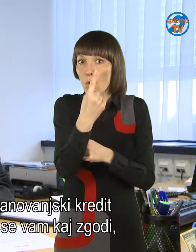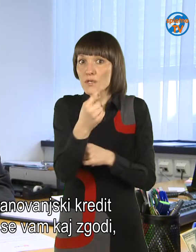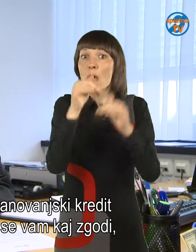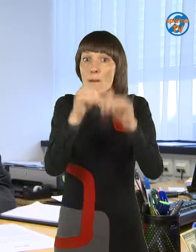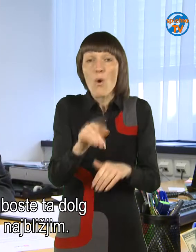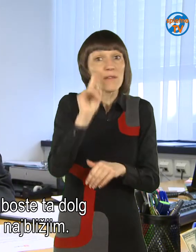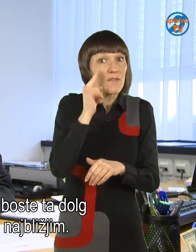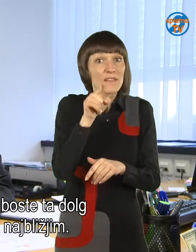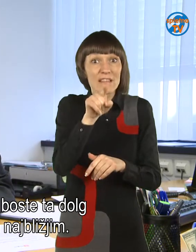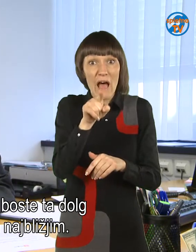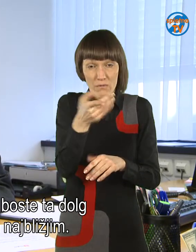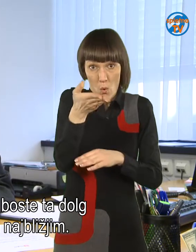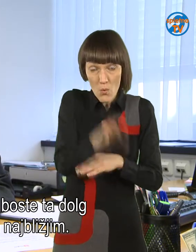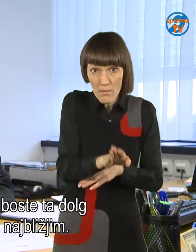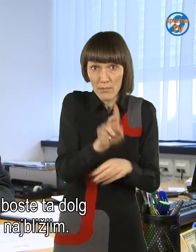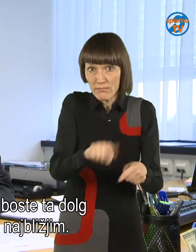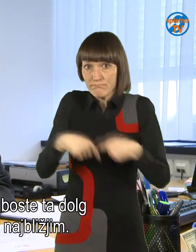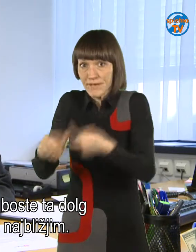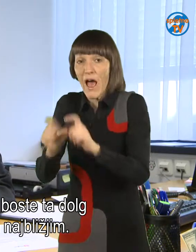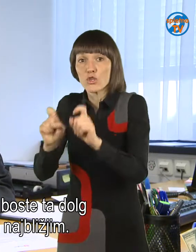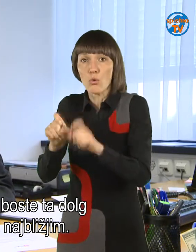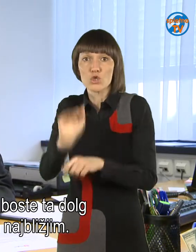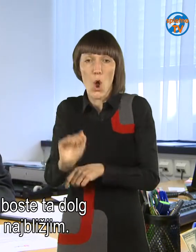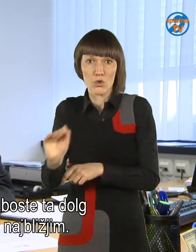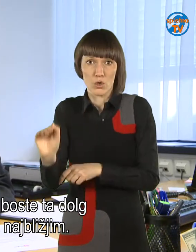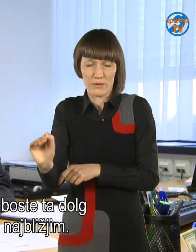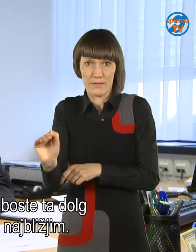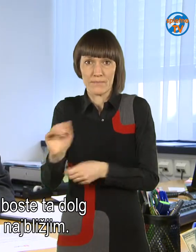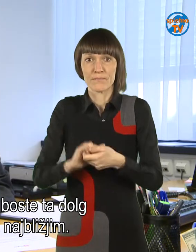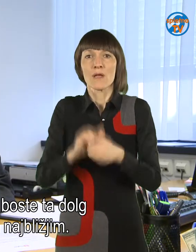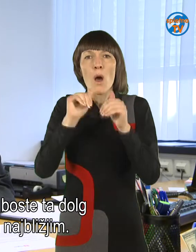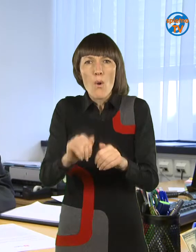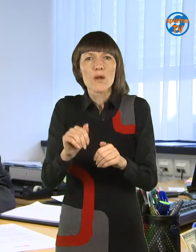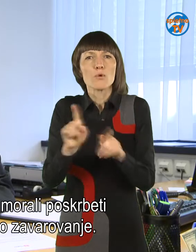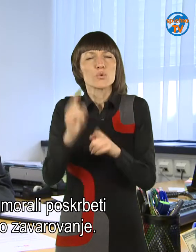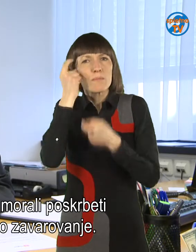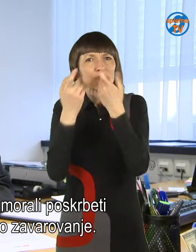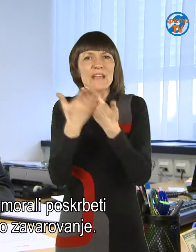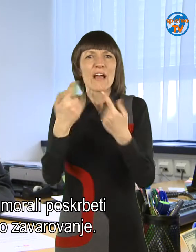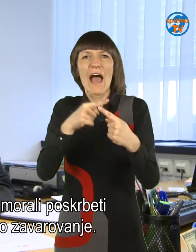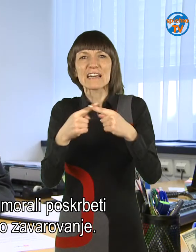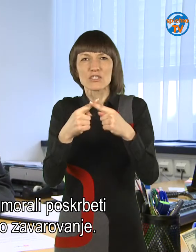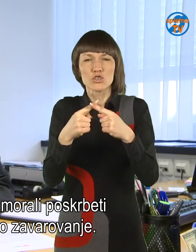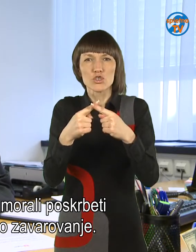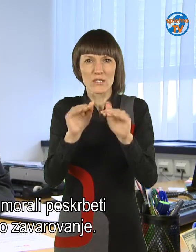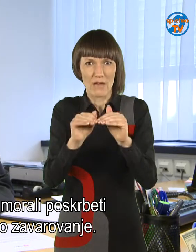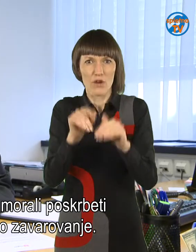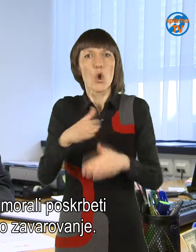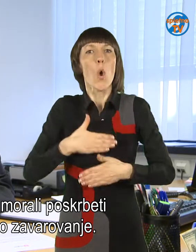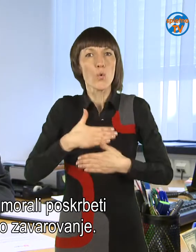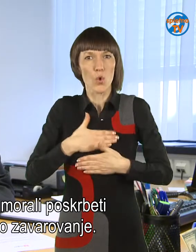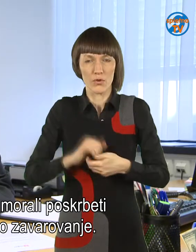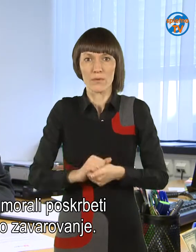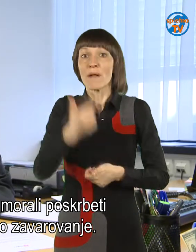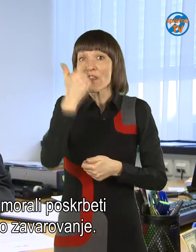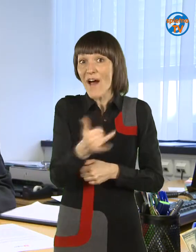vam kaj zgodi, mora ste vedeti, da boste ta dolg postili v svojem najbližju. V tem primeru boste vsekakor mogli poskrbeti za nekem rizično življenskim zavarovanjem. Recimo,